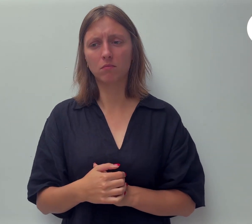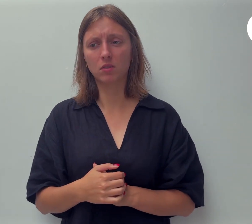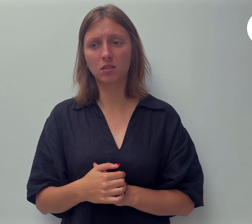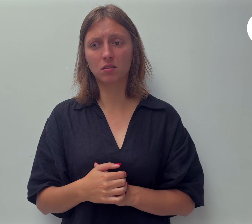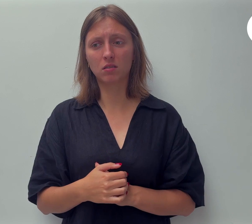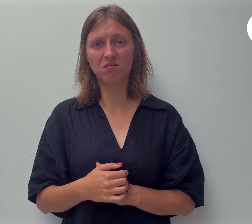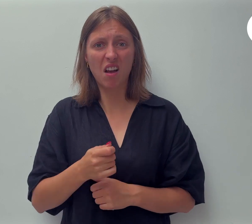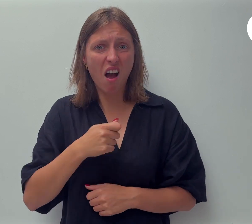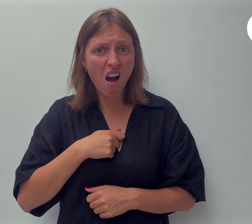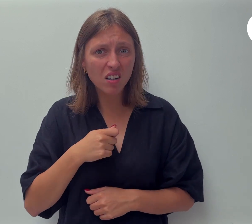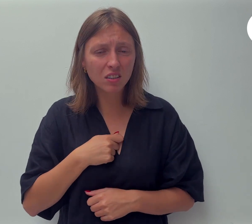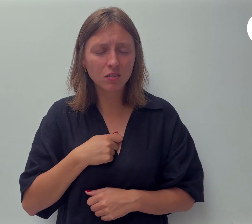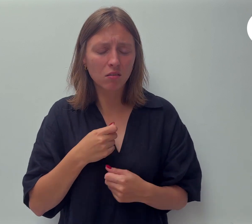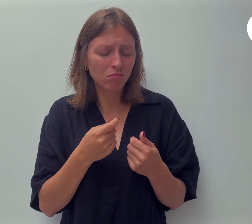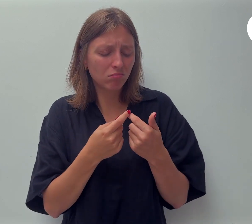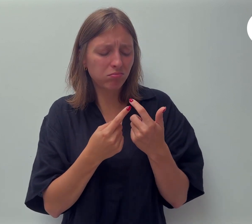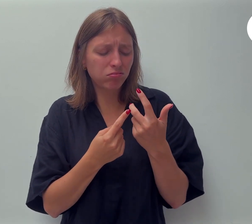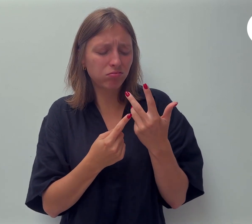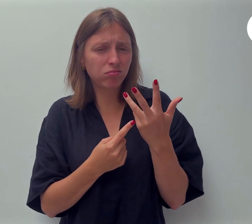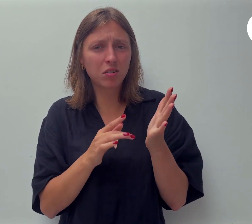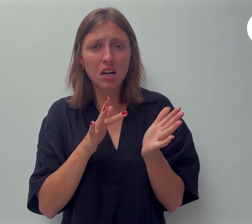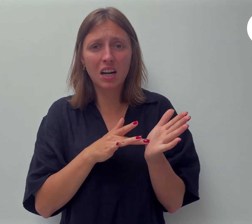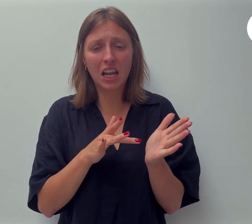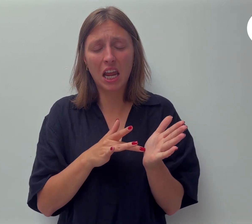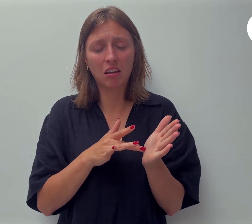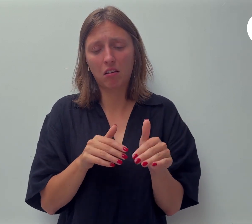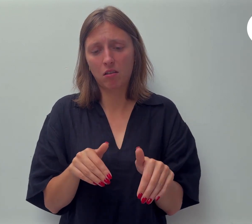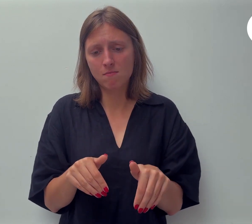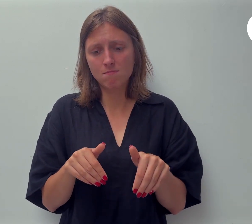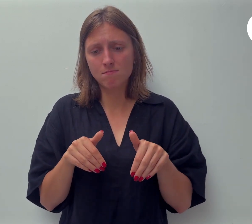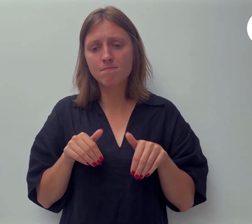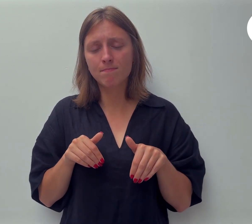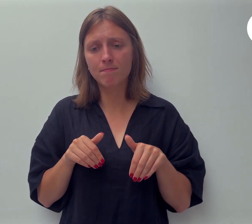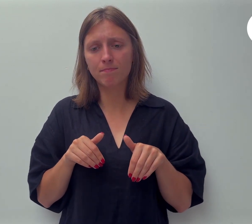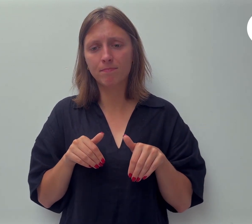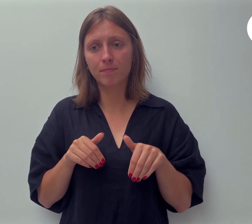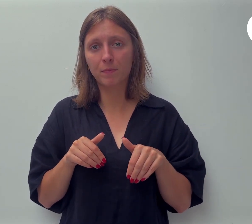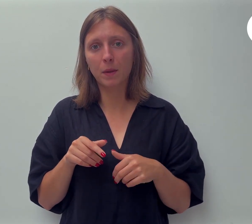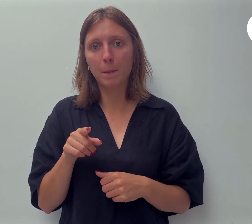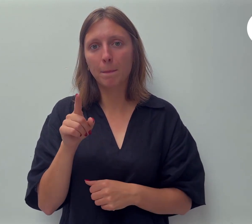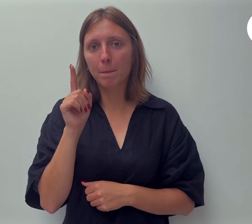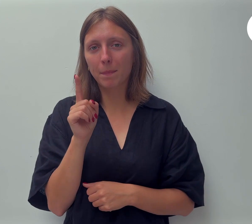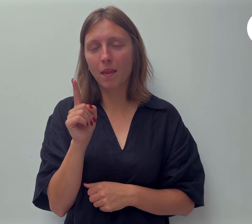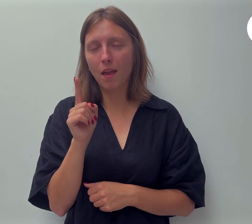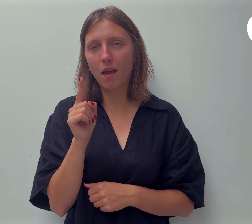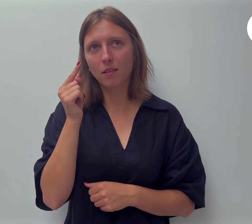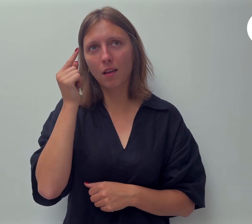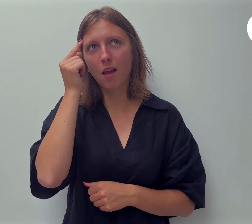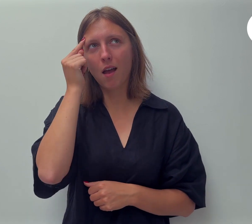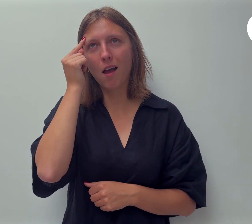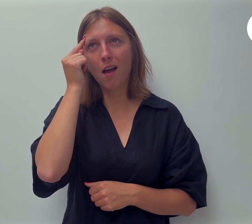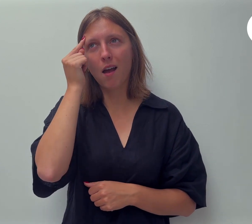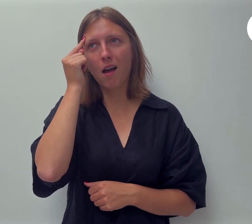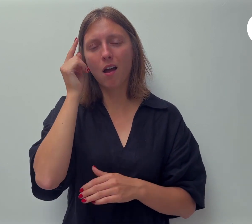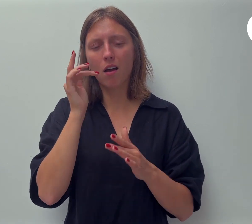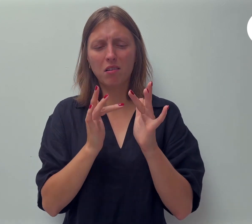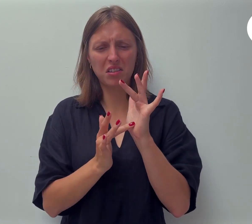Ja, dat lijstje kan nog met veel dingen aangevuld worden maar we mogen weten dat Jezus niet wil dat we ons verstoppen.